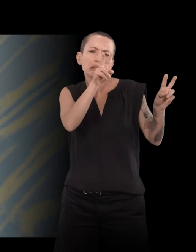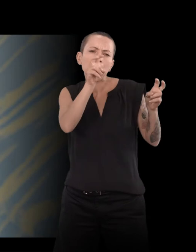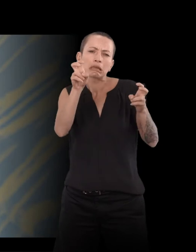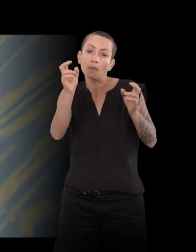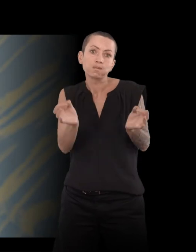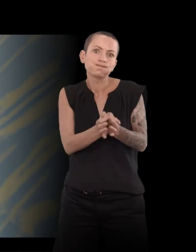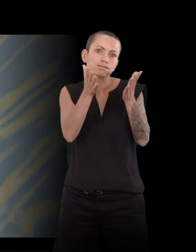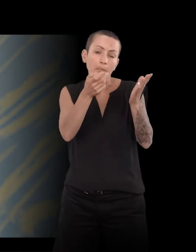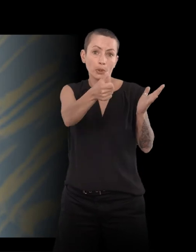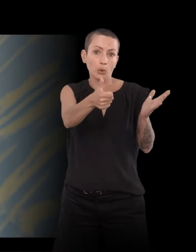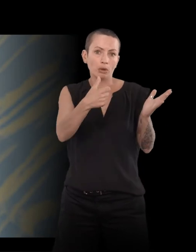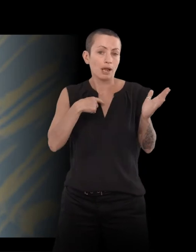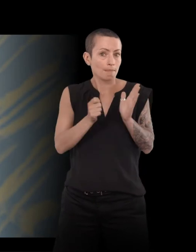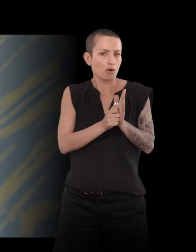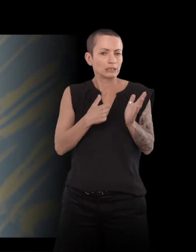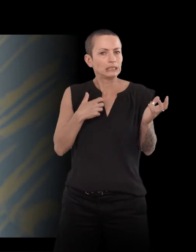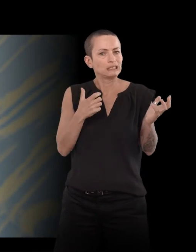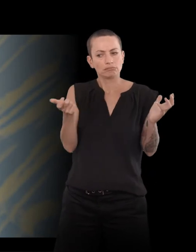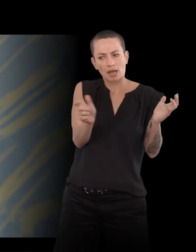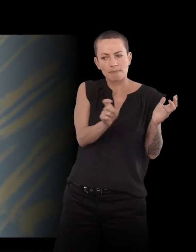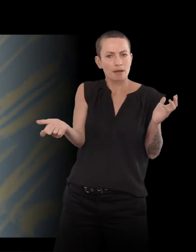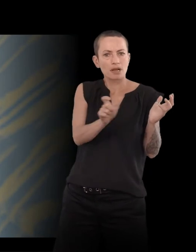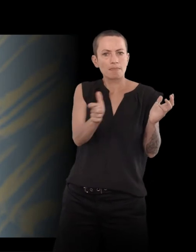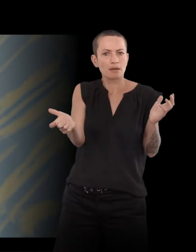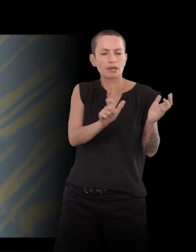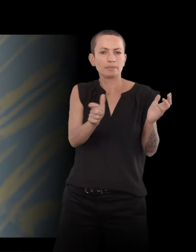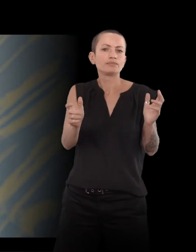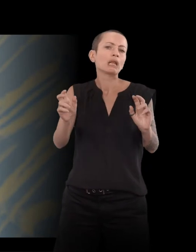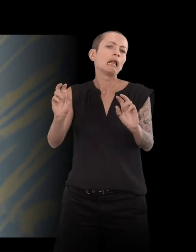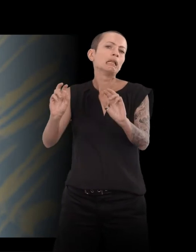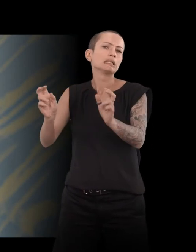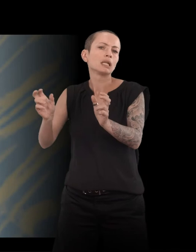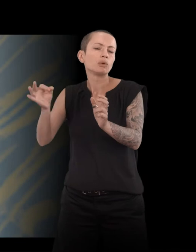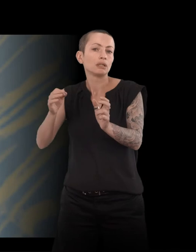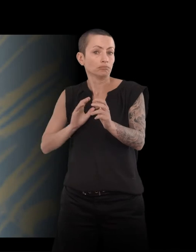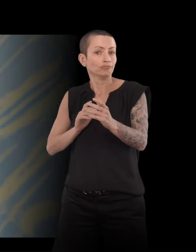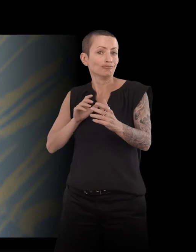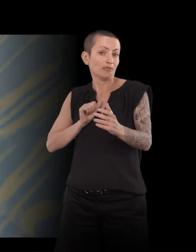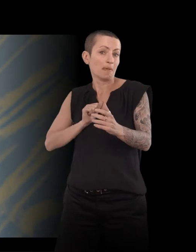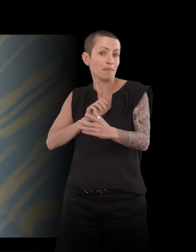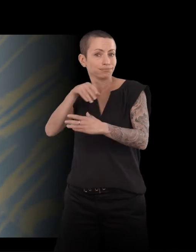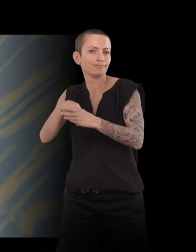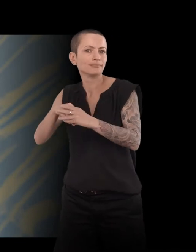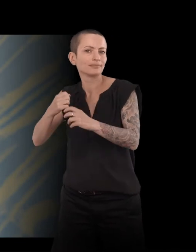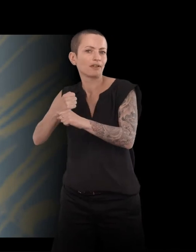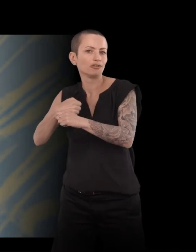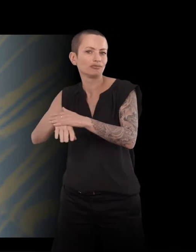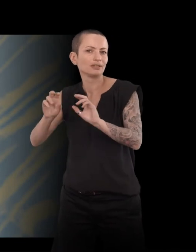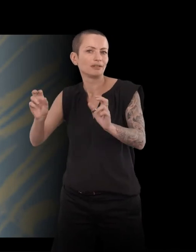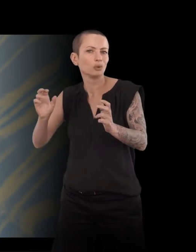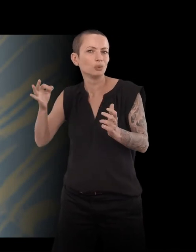Et donc, par contre, à la télévision, on pouvait. Je suis rentré à la télévision, et puis voilà, j'ai